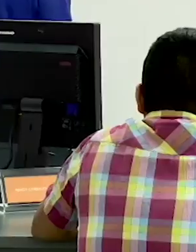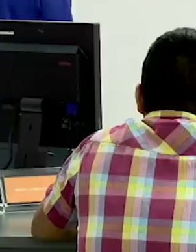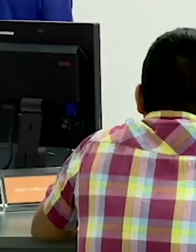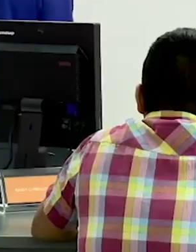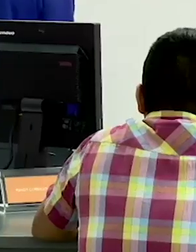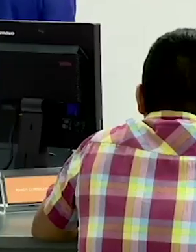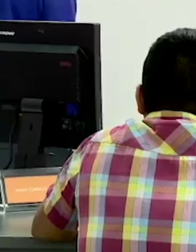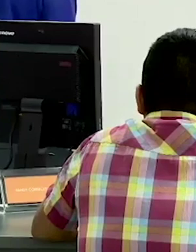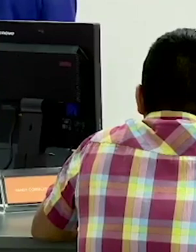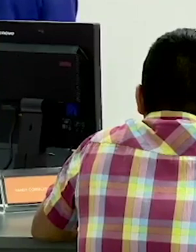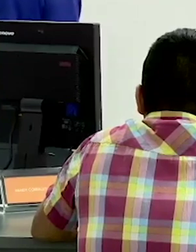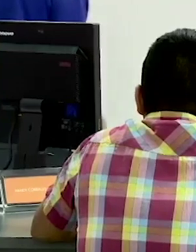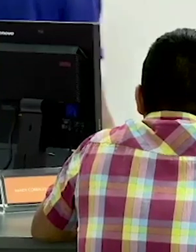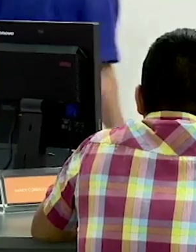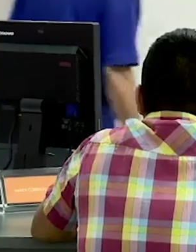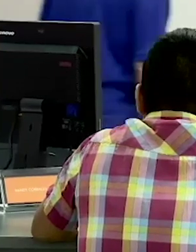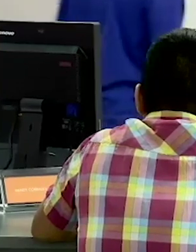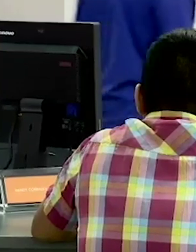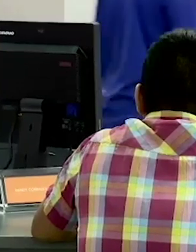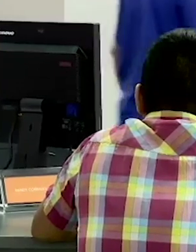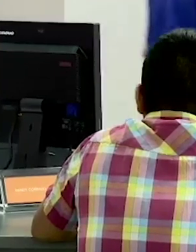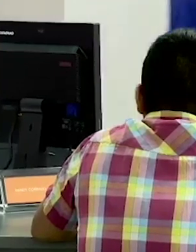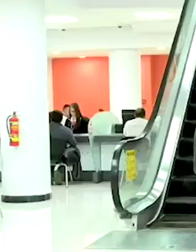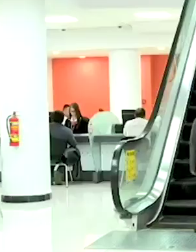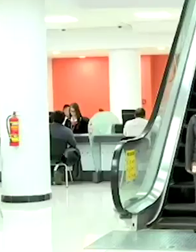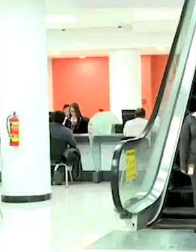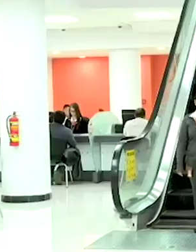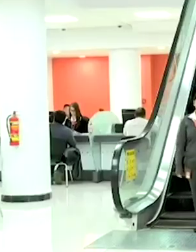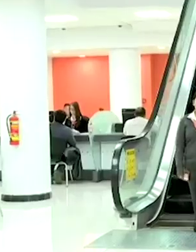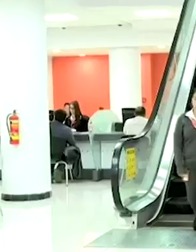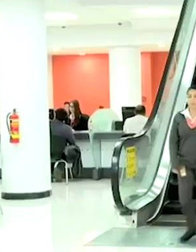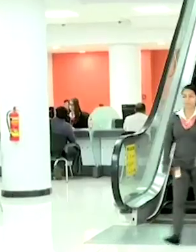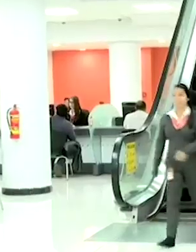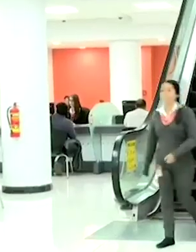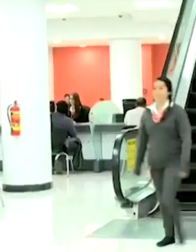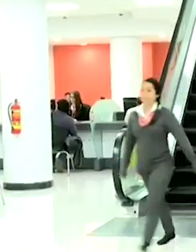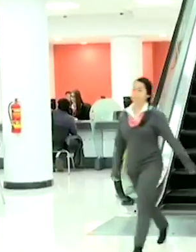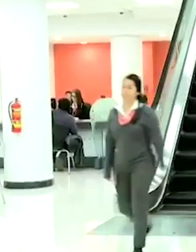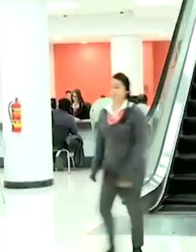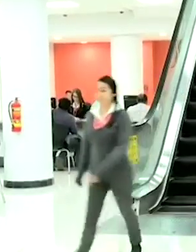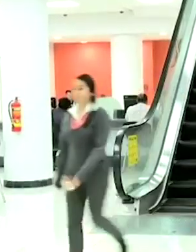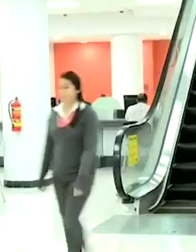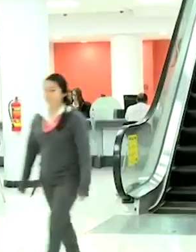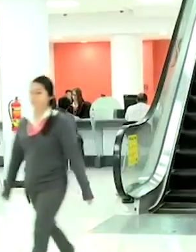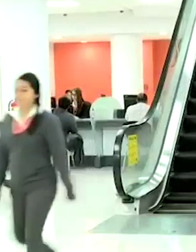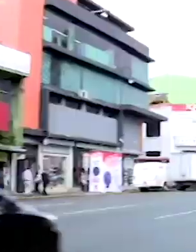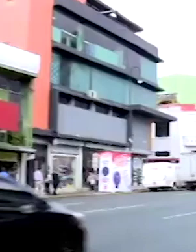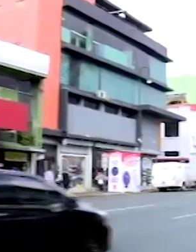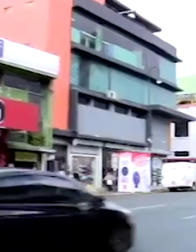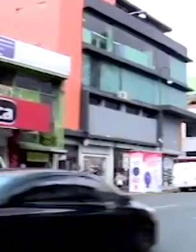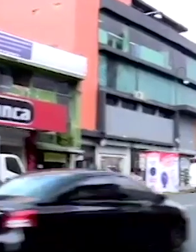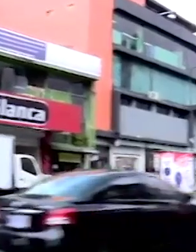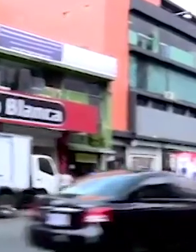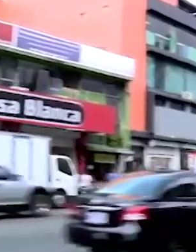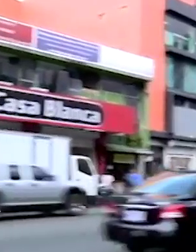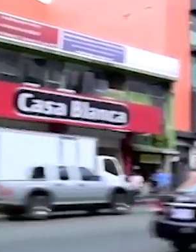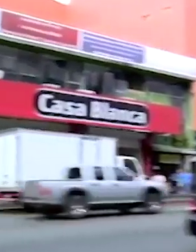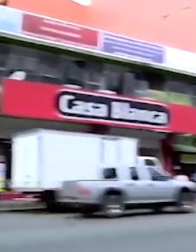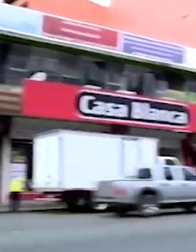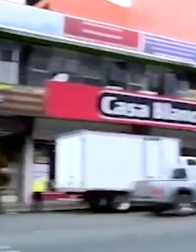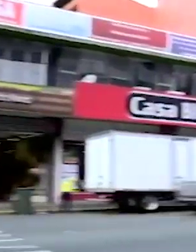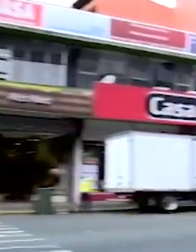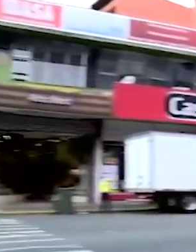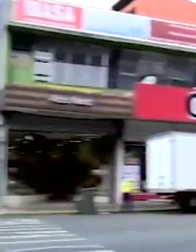millones de colones obedece a las medidas del gobierno para la contención del gasto público y la reducción del déficit. El presidente